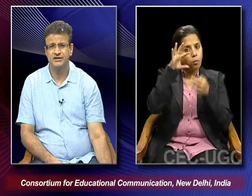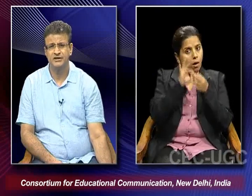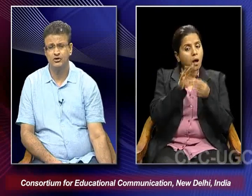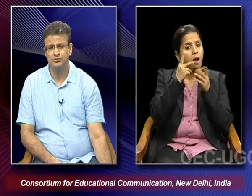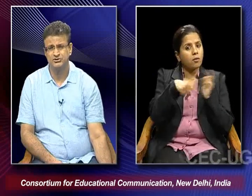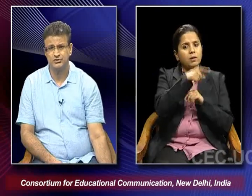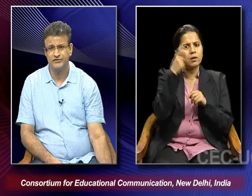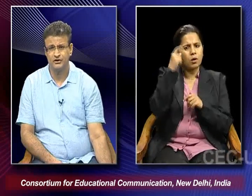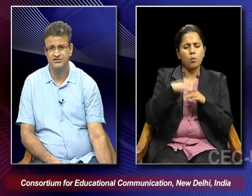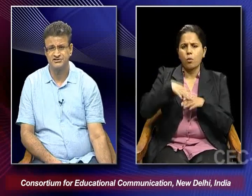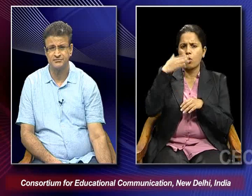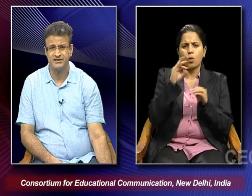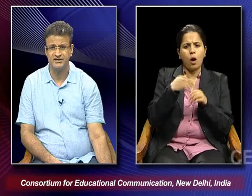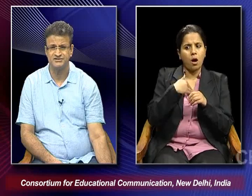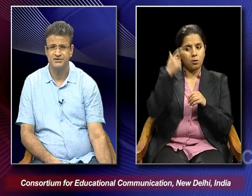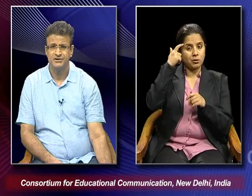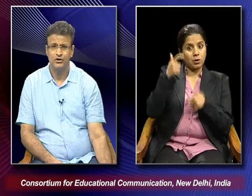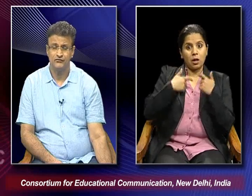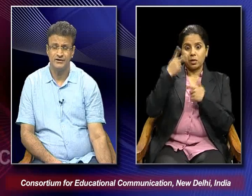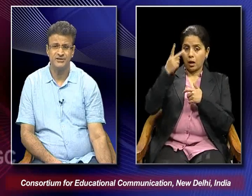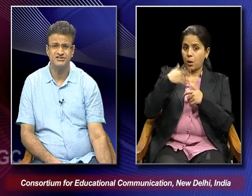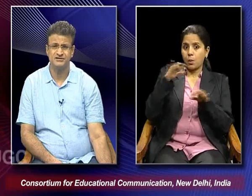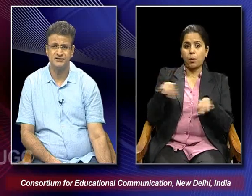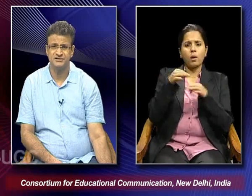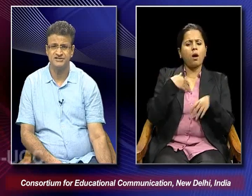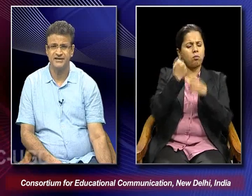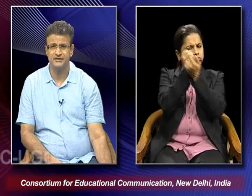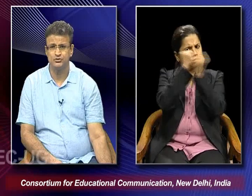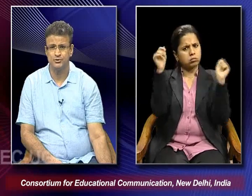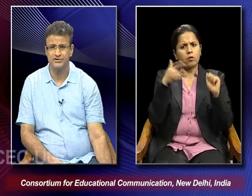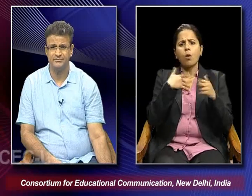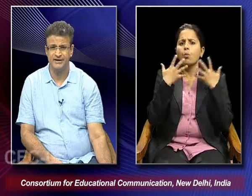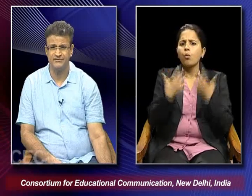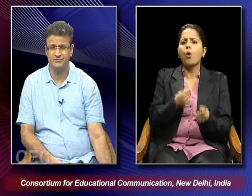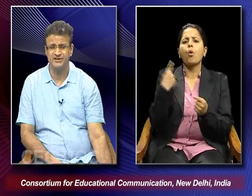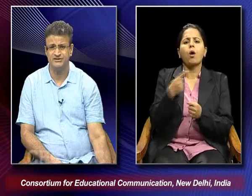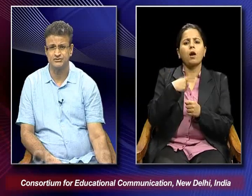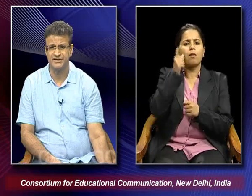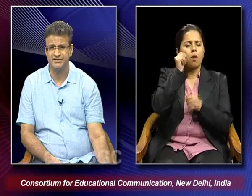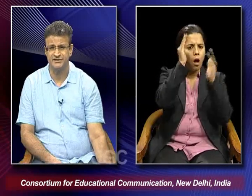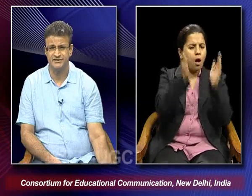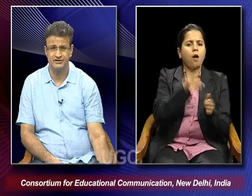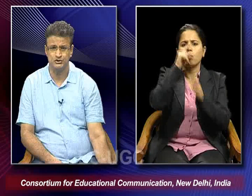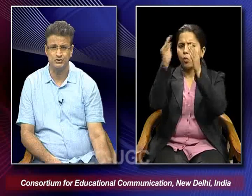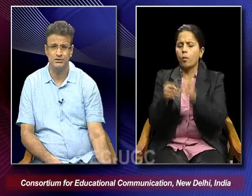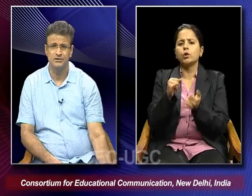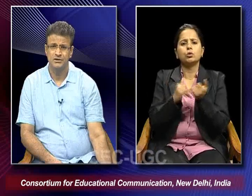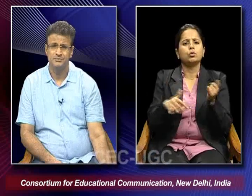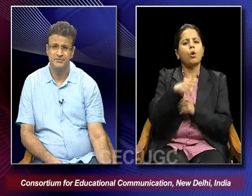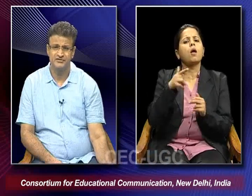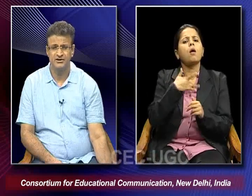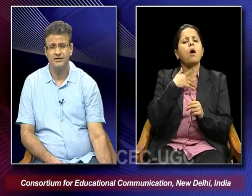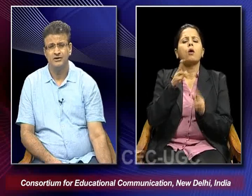was thinking not much of eroticism as of liberation desiring to portray men women in society in their usual